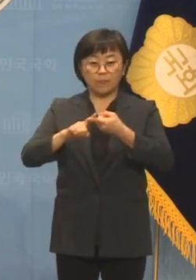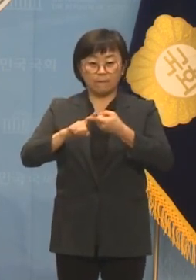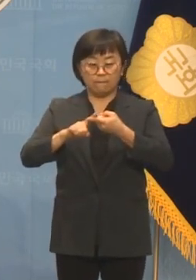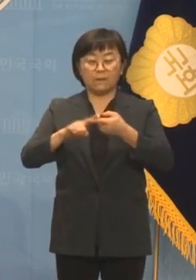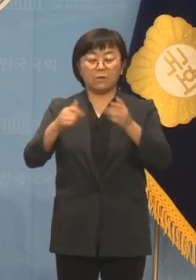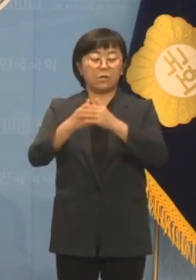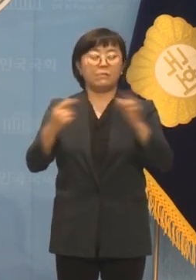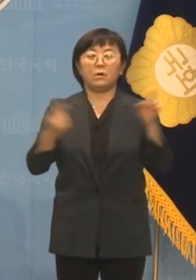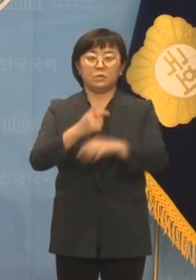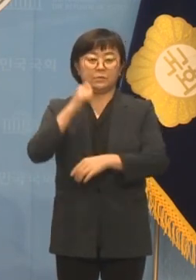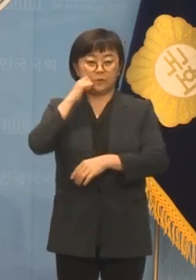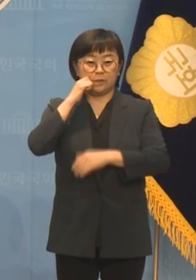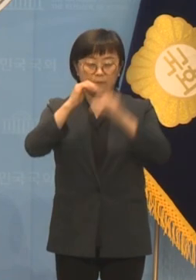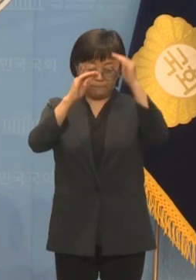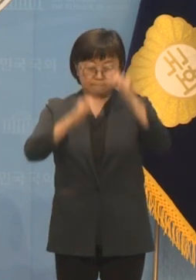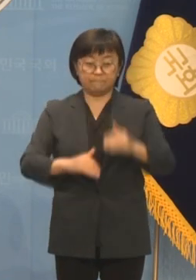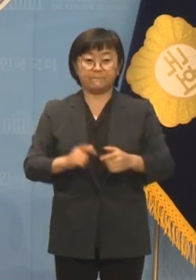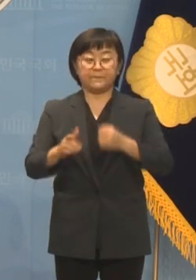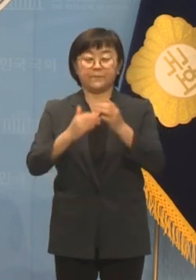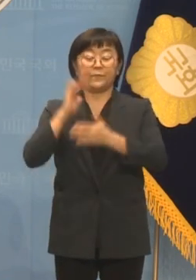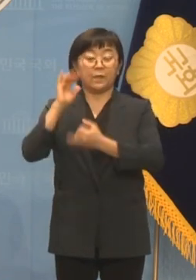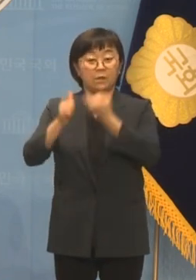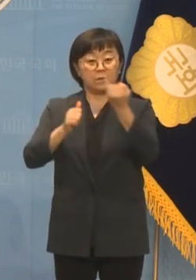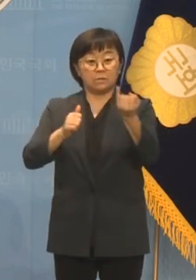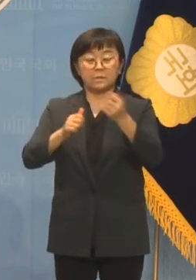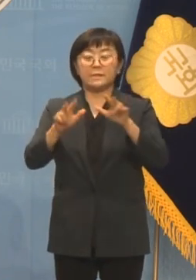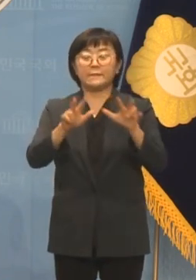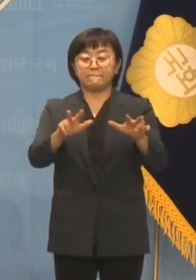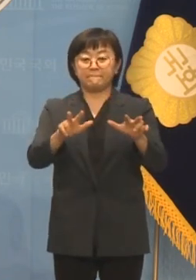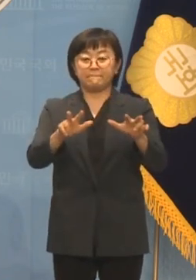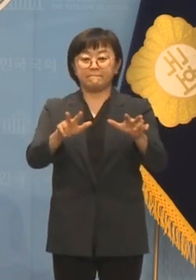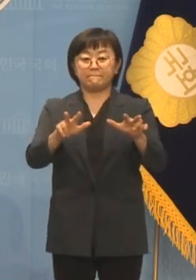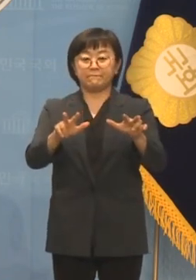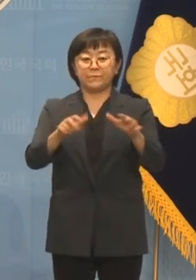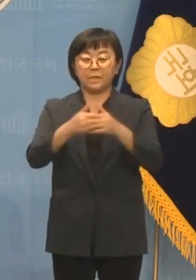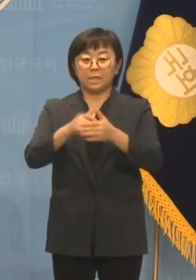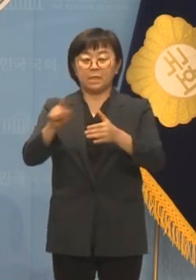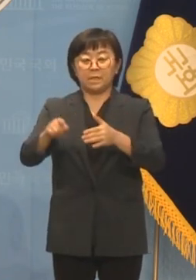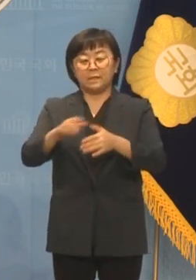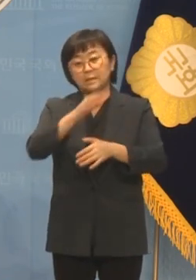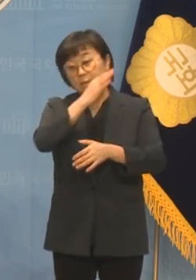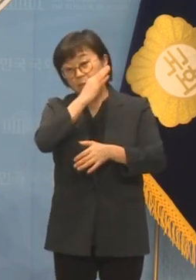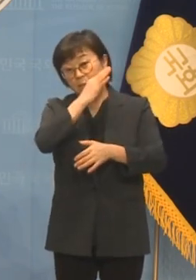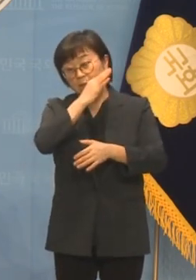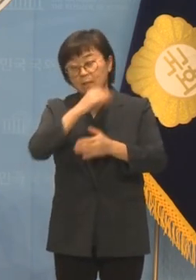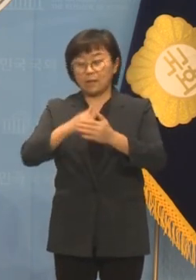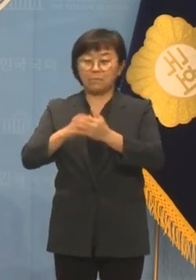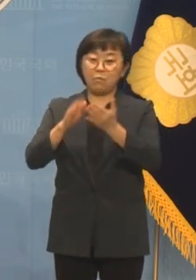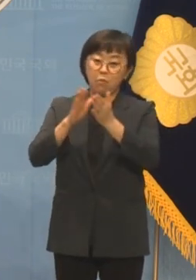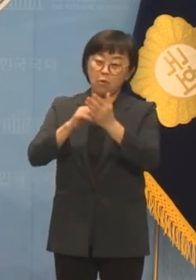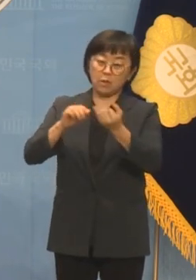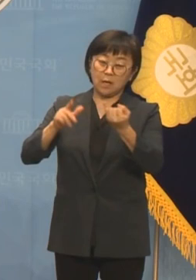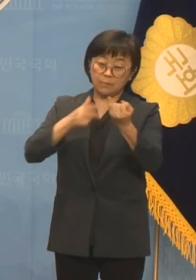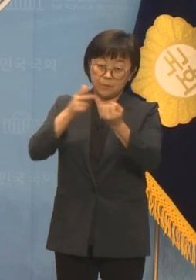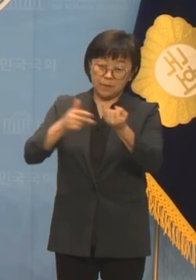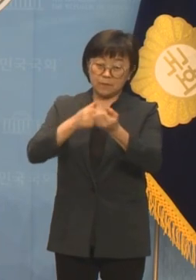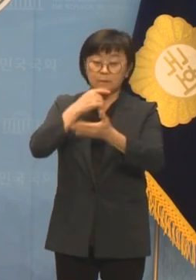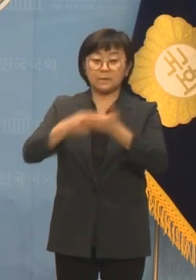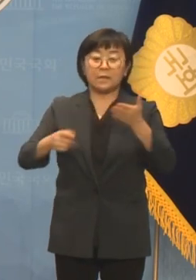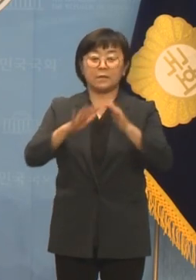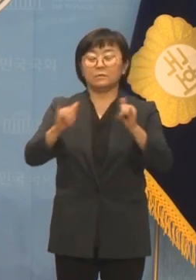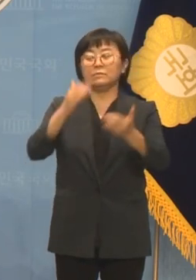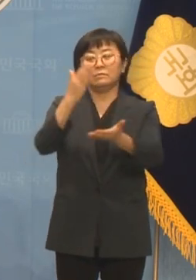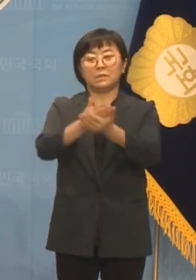호도할 수는 없습니다. 김건희 여사는 당장 낯뜨거운 몰카 피해자 코스프레를 그만두고